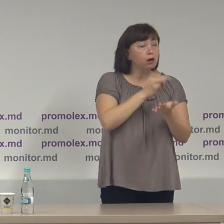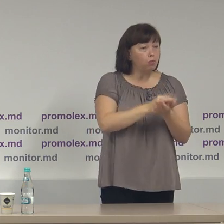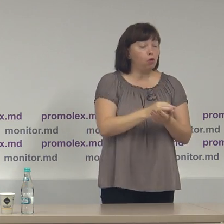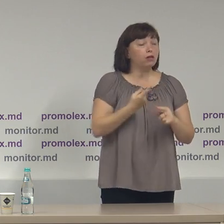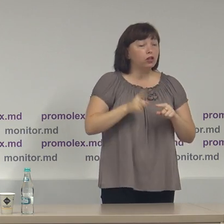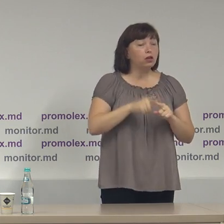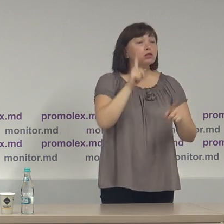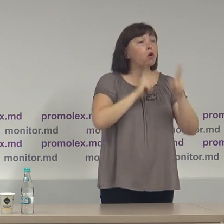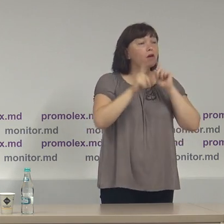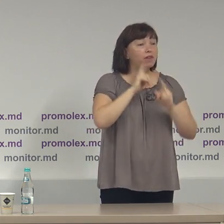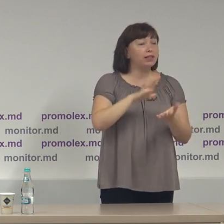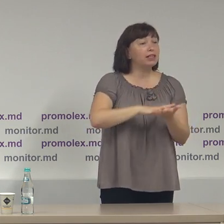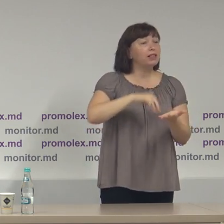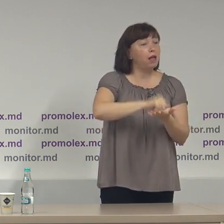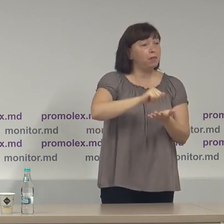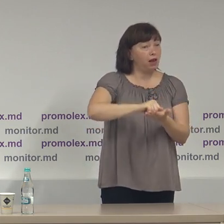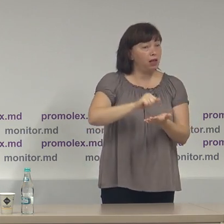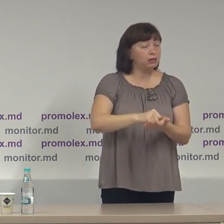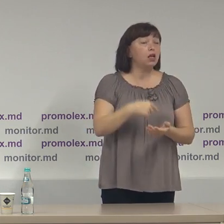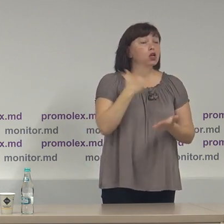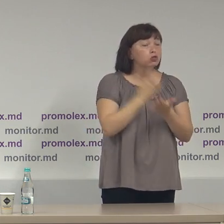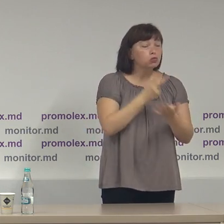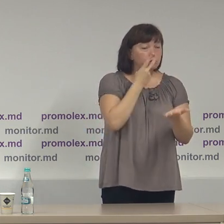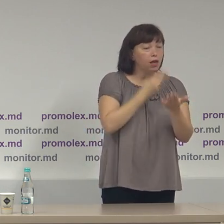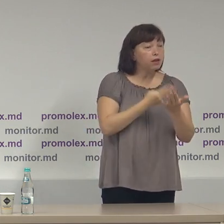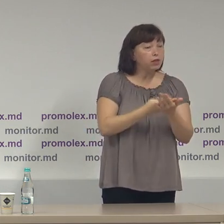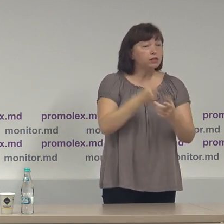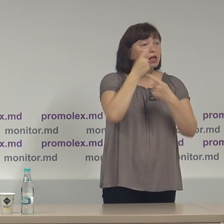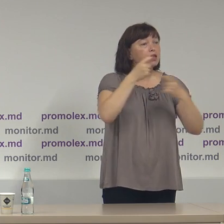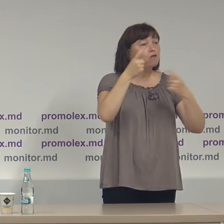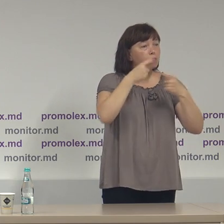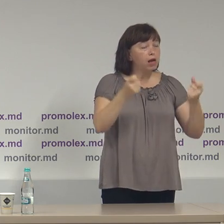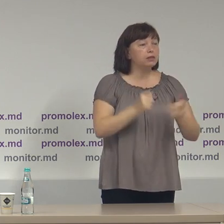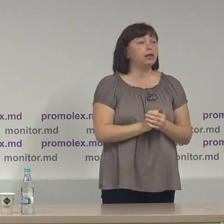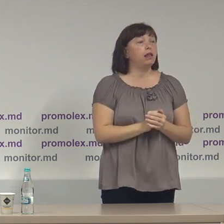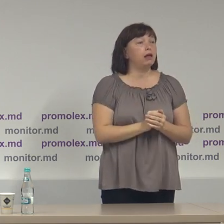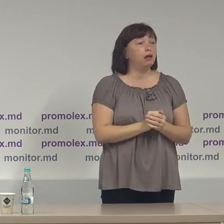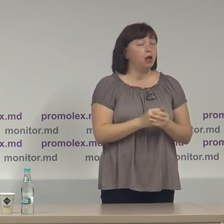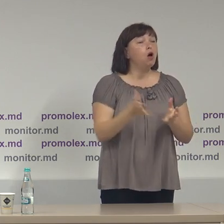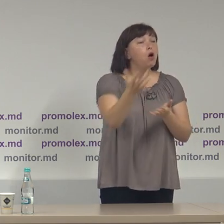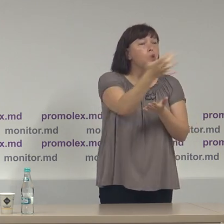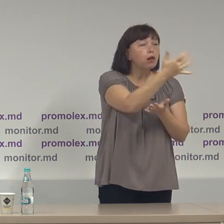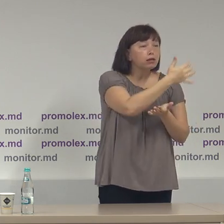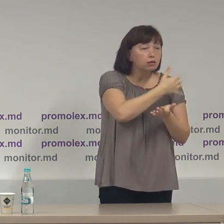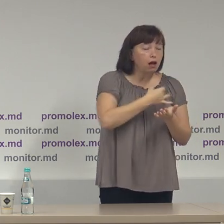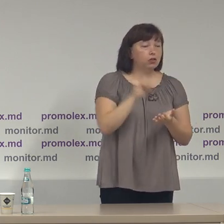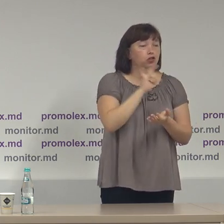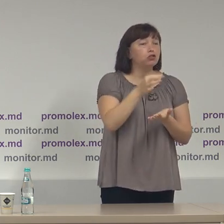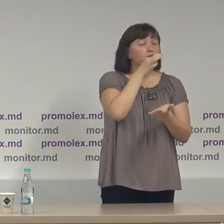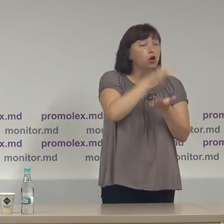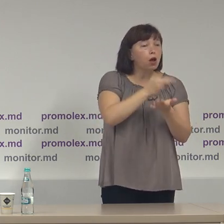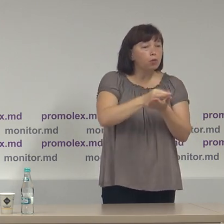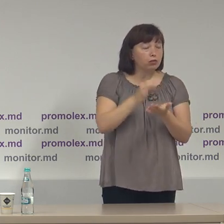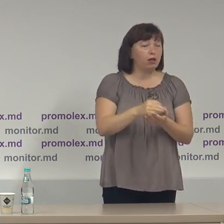prezenta conferență de presă sunt reflectate informațiile colectate și raportate de